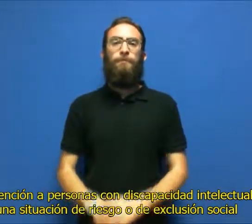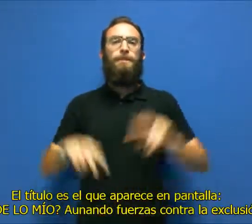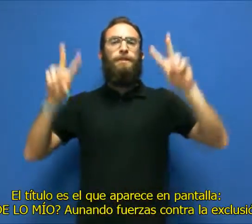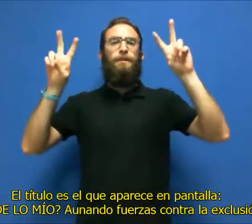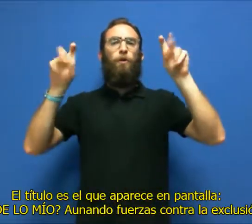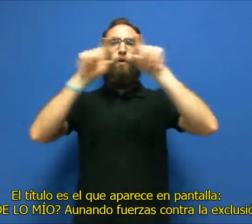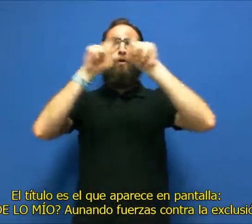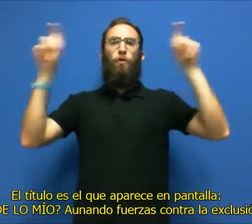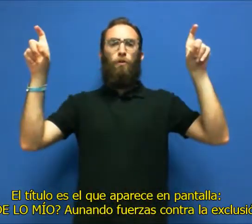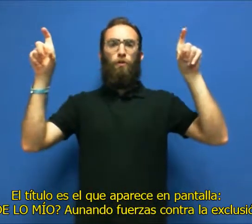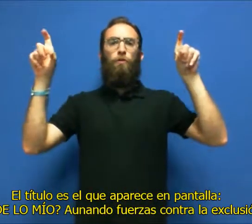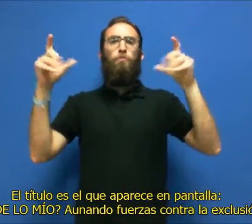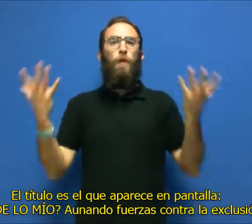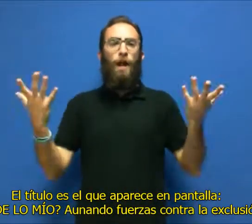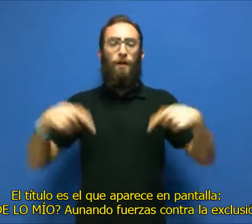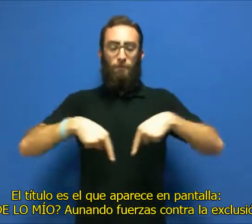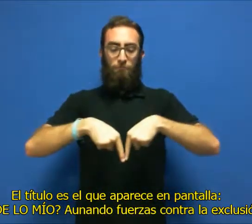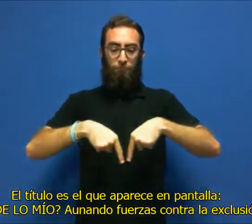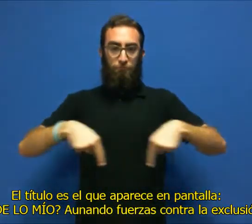El título es el que aparece en pantalla.